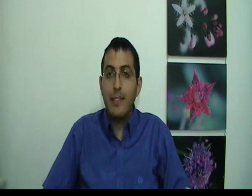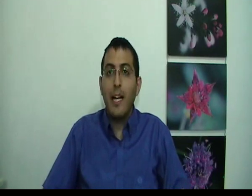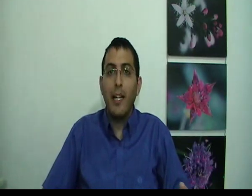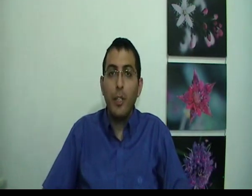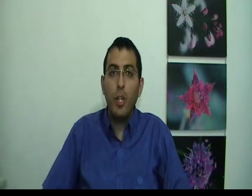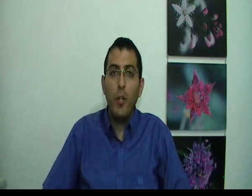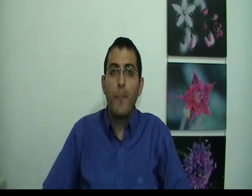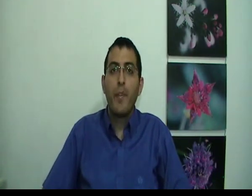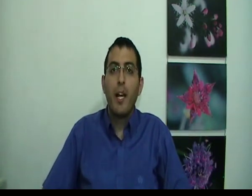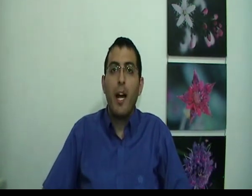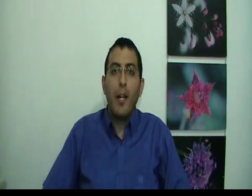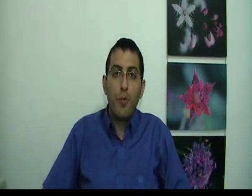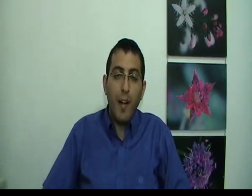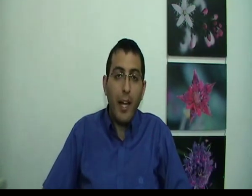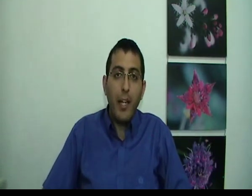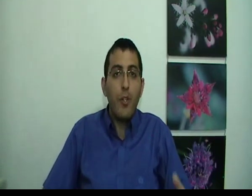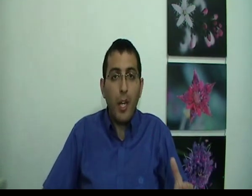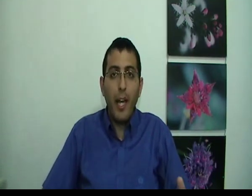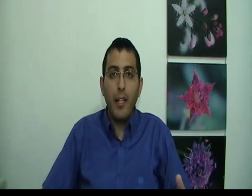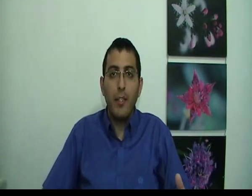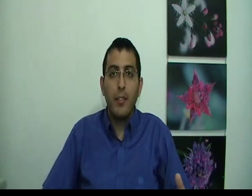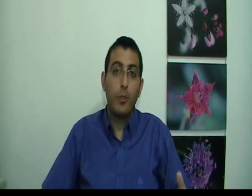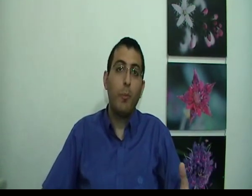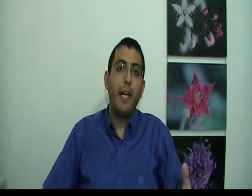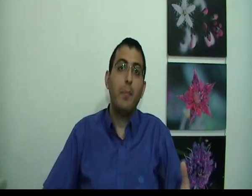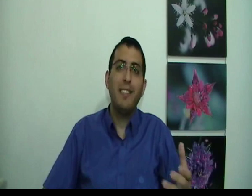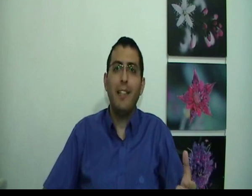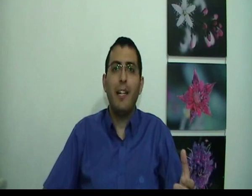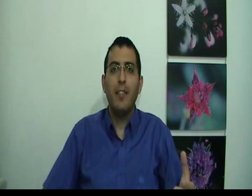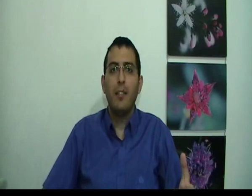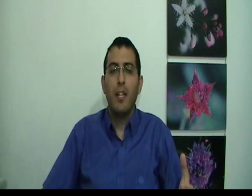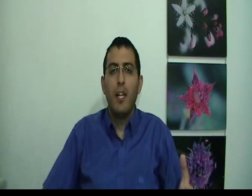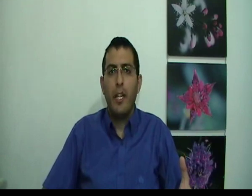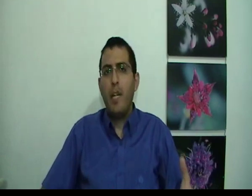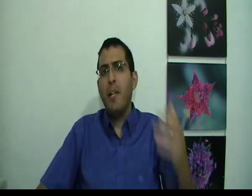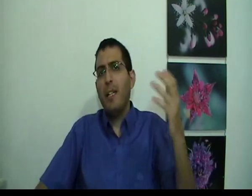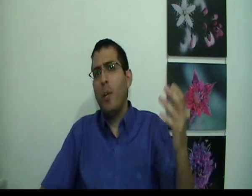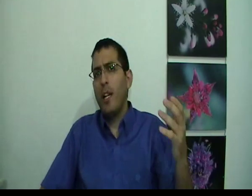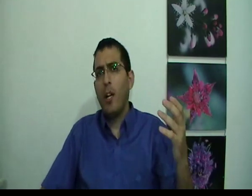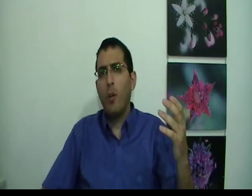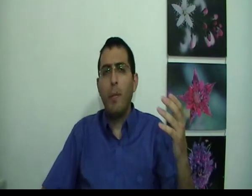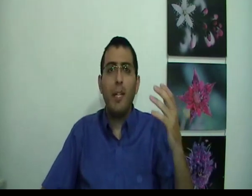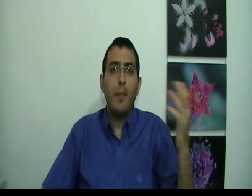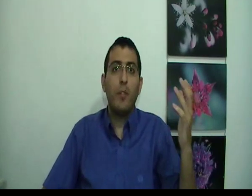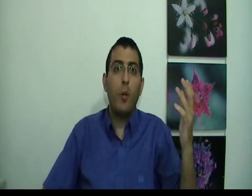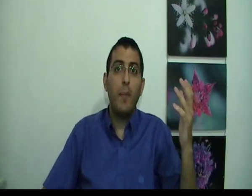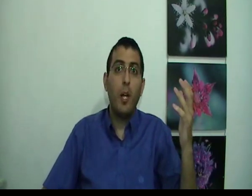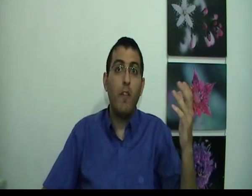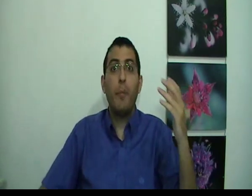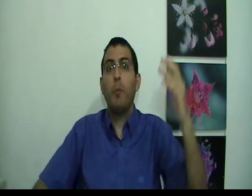זה העני שלו? התשובה היא שכן זאת אומרת, מצד אחד אם בן אדם עכשיו חולה מחלום ופתאום